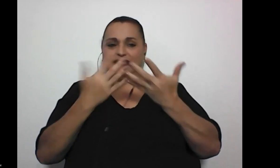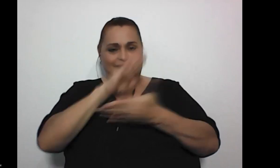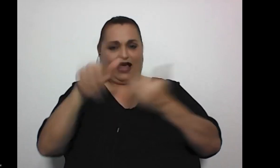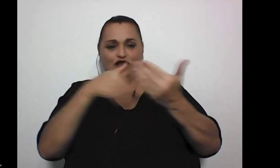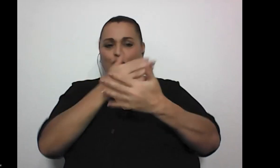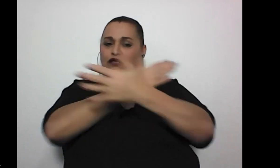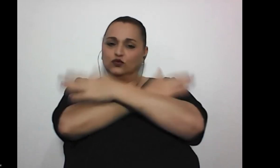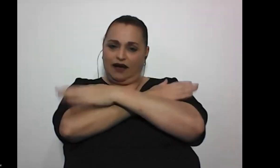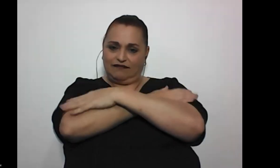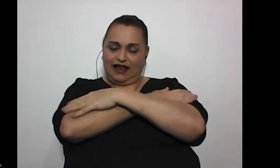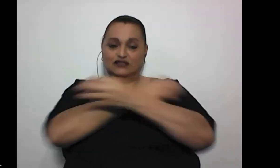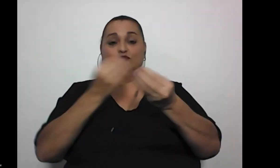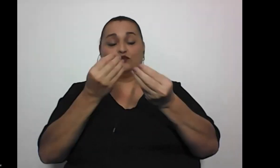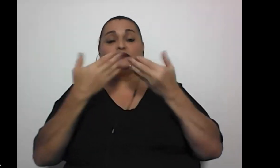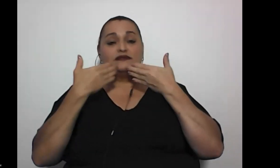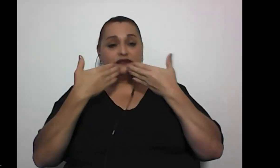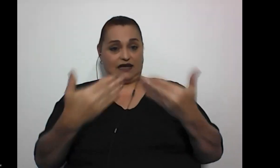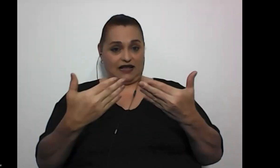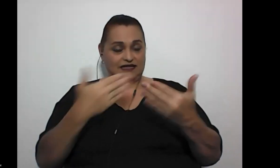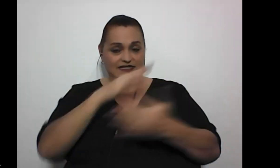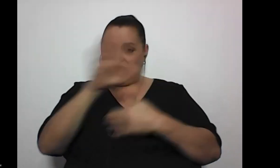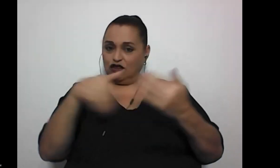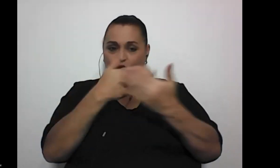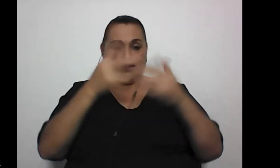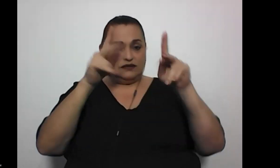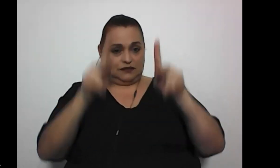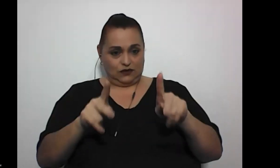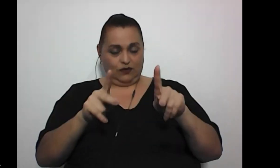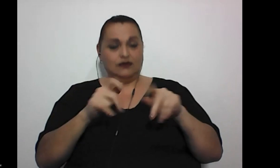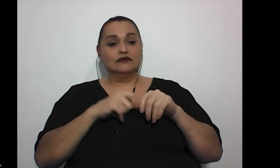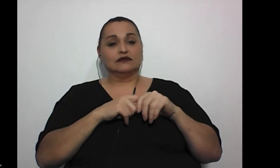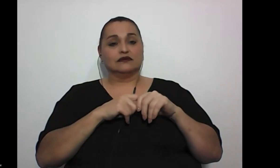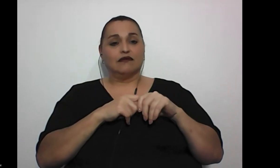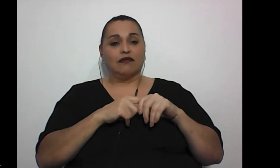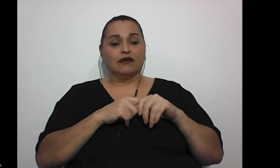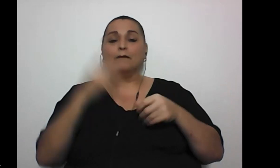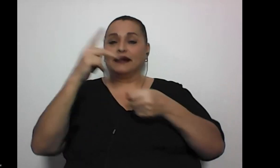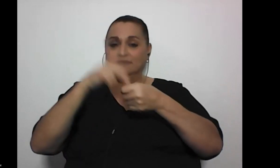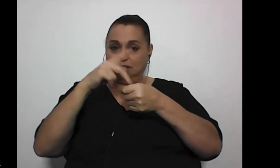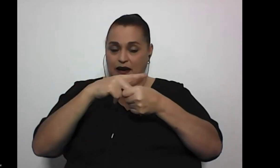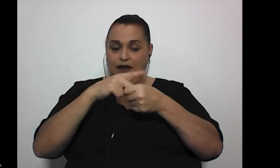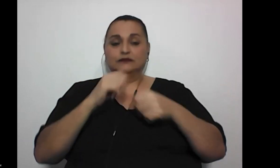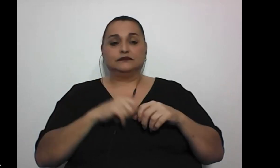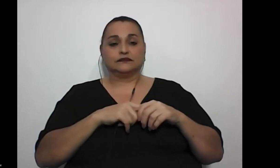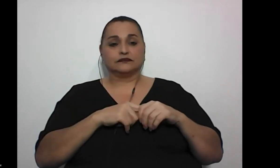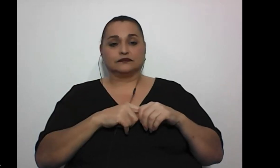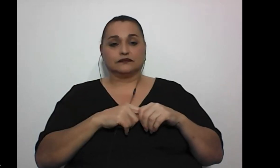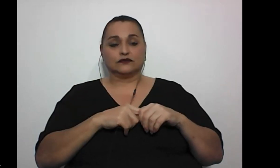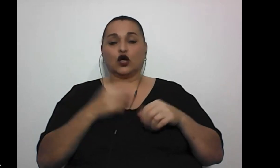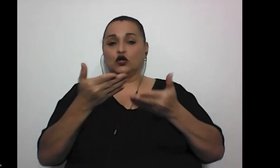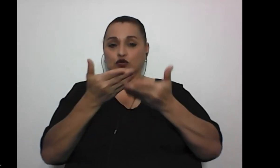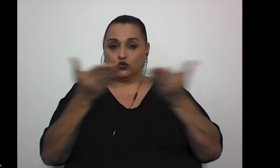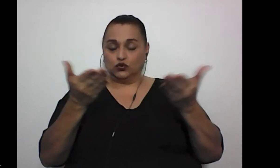muy bien muchísimas gracias a todas las personas que participaron con sus